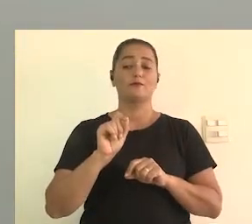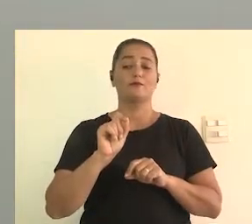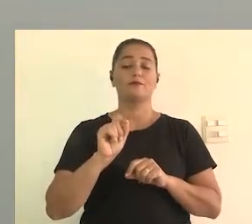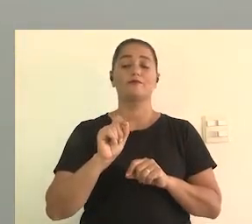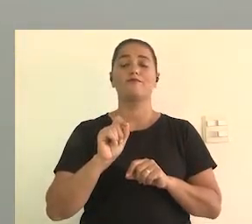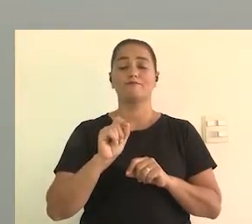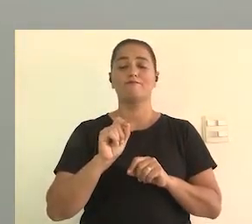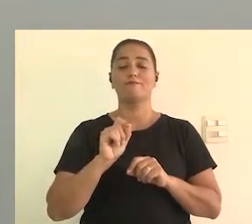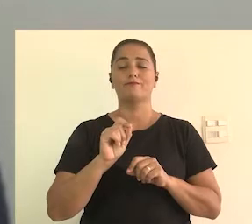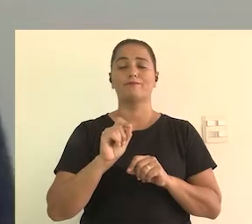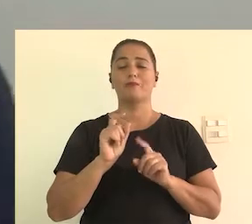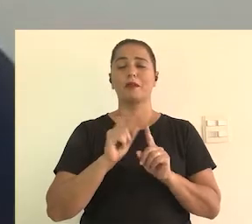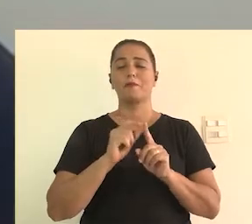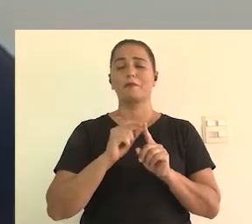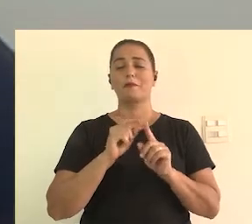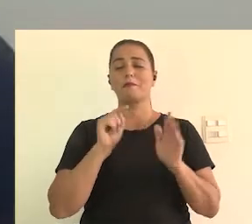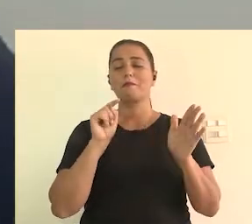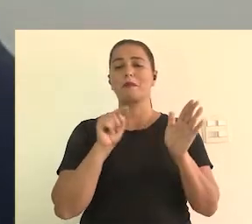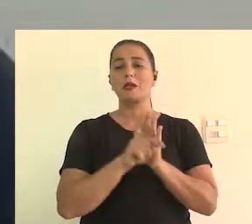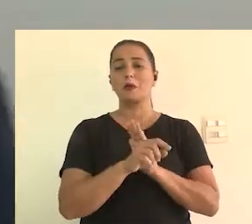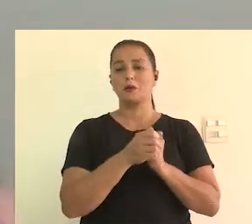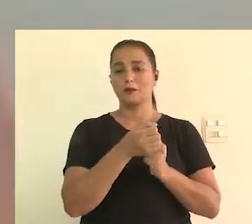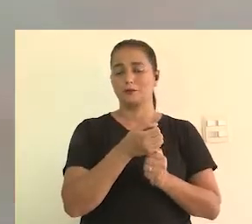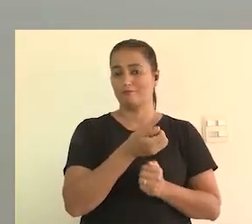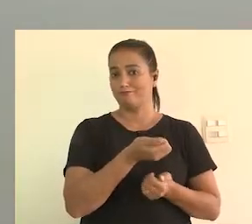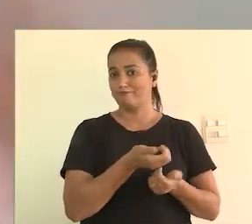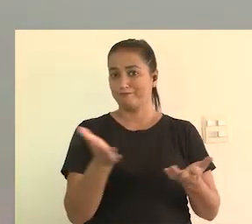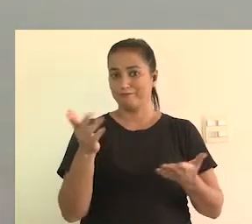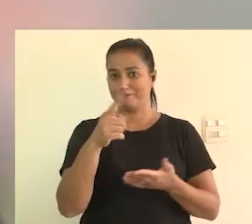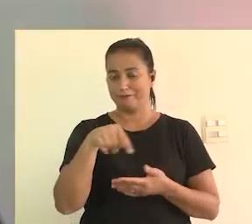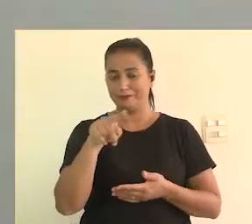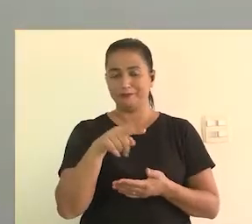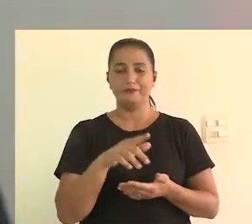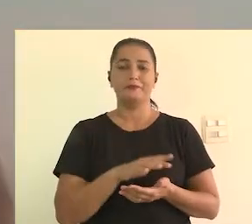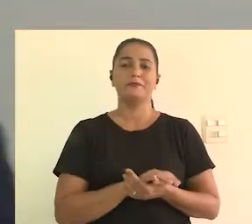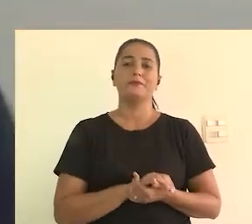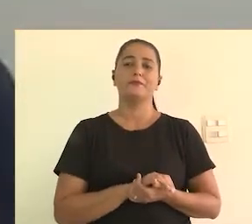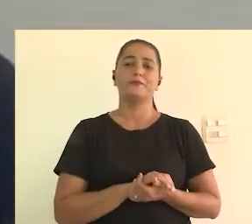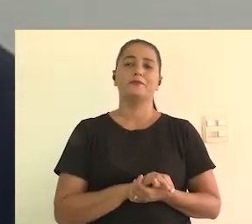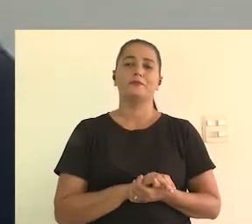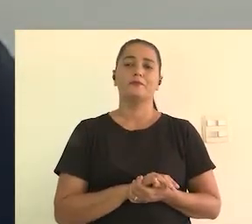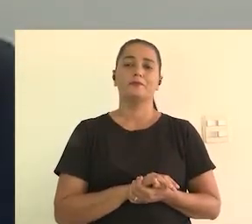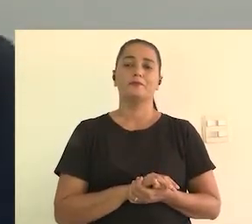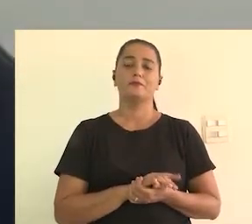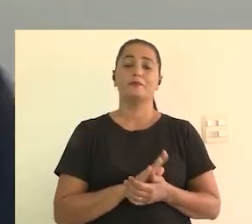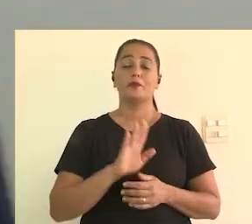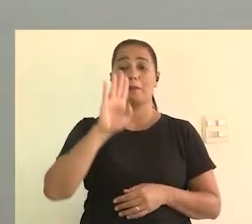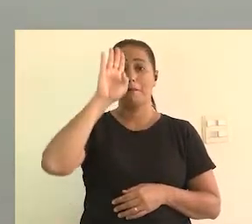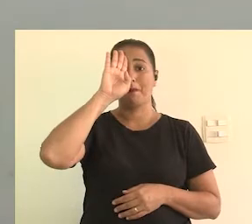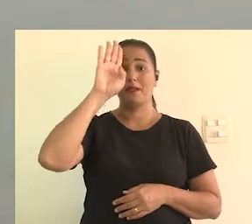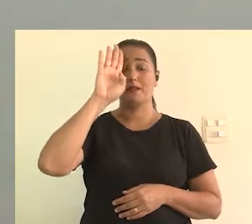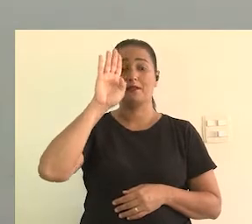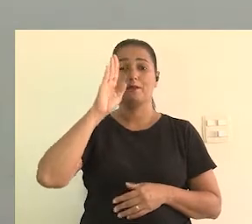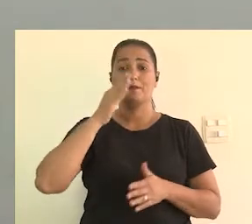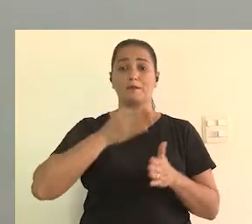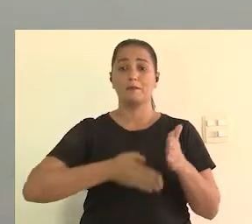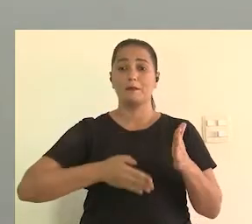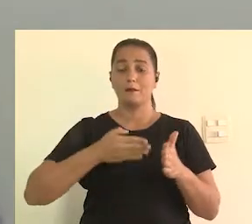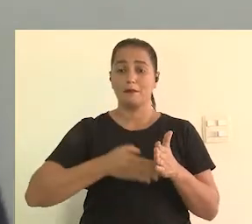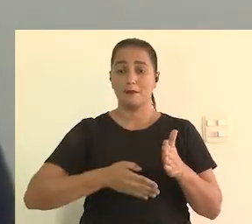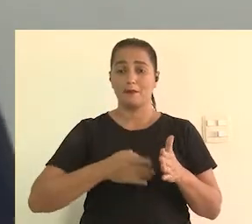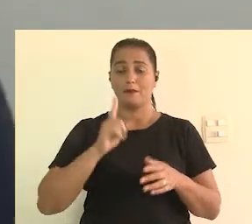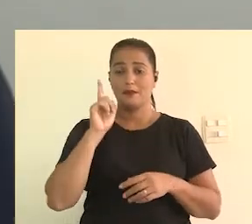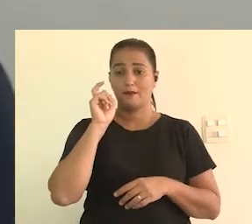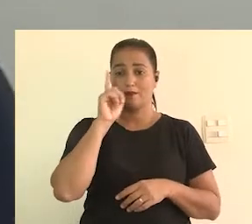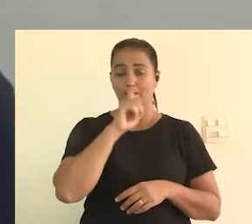para começar o debate aqui, o diálogo, eu vou puxar aqui jogar no ar uma pergunta, né? Para começar,